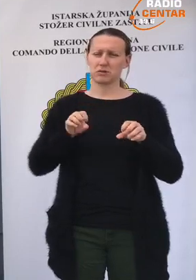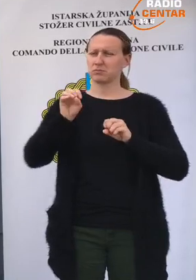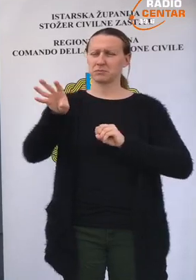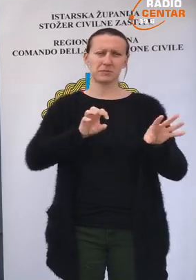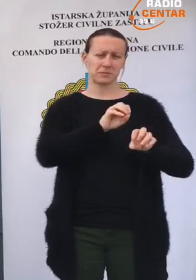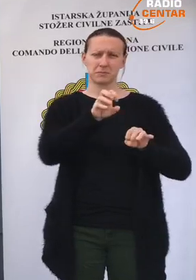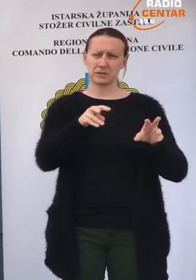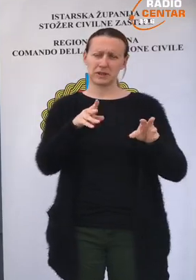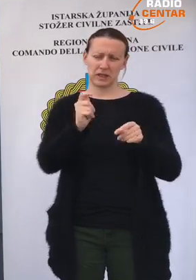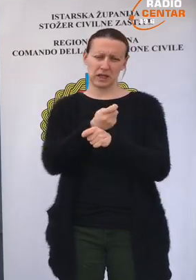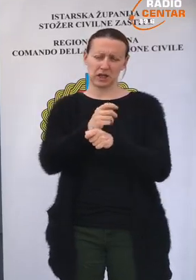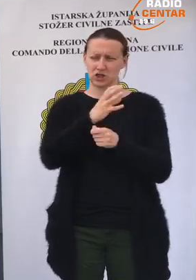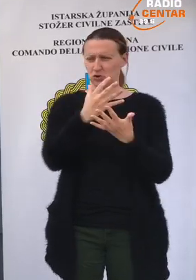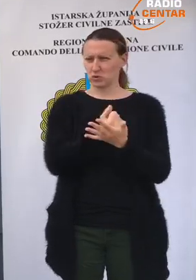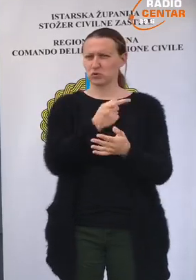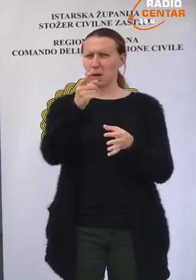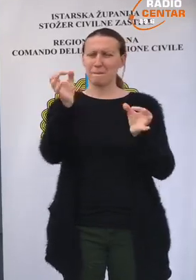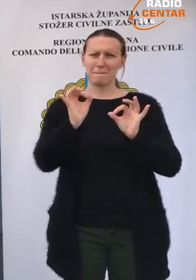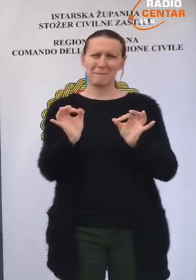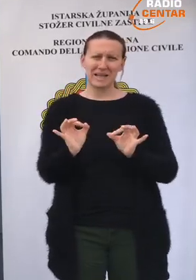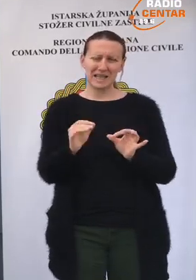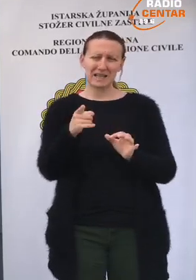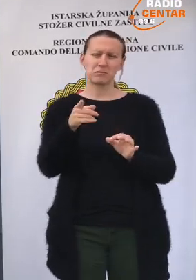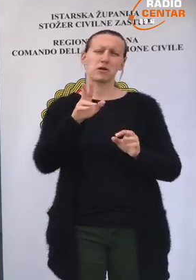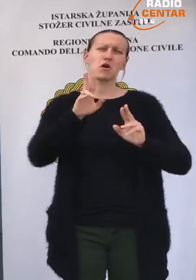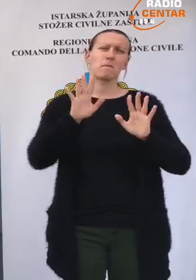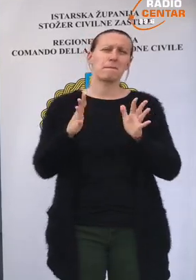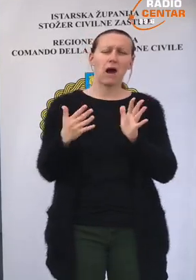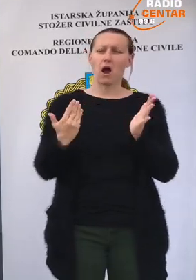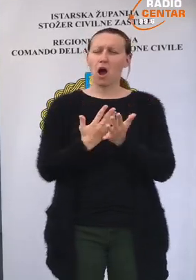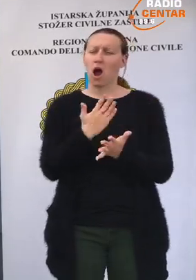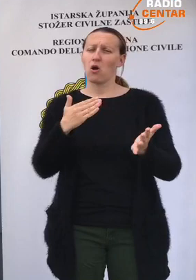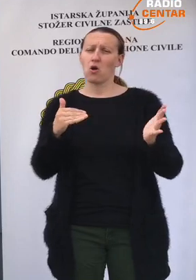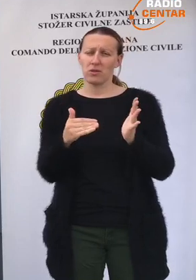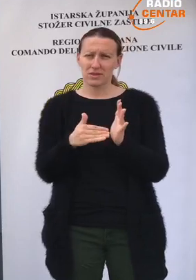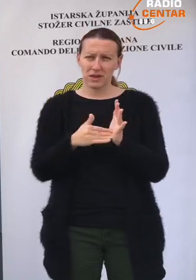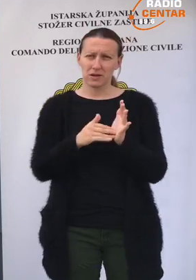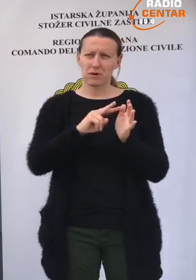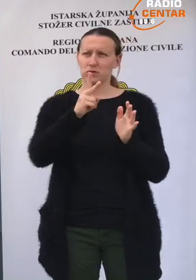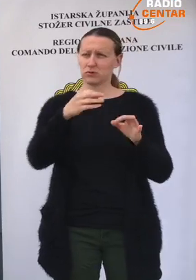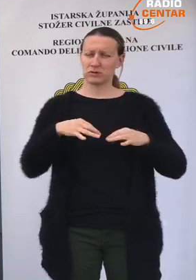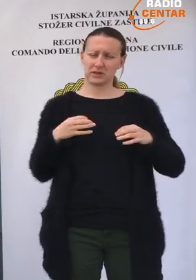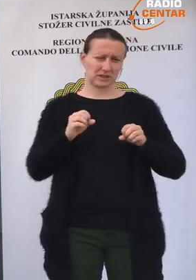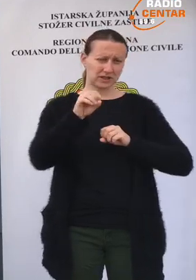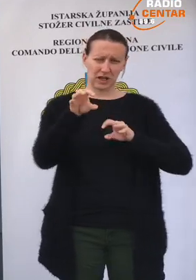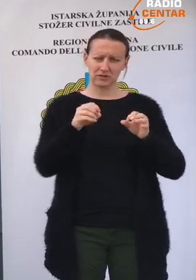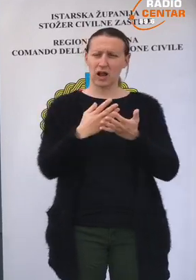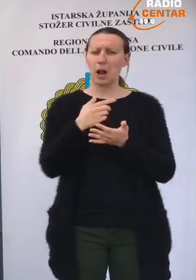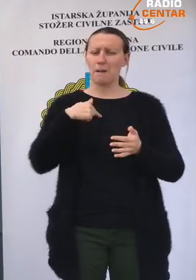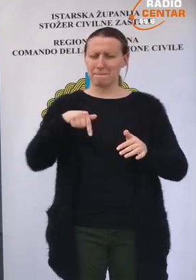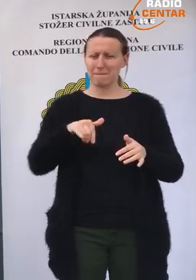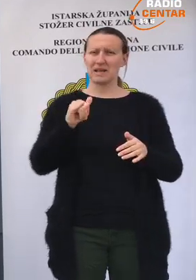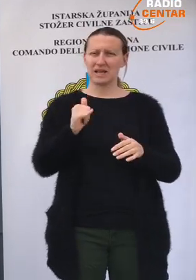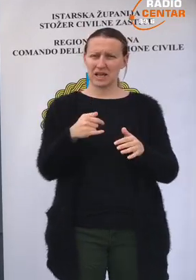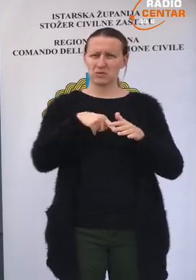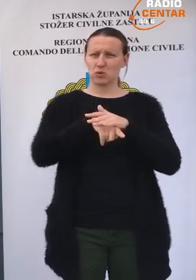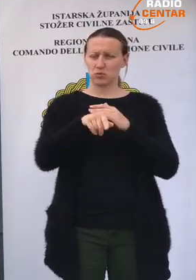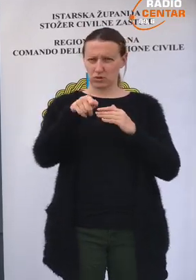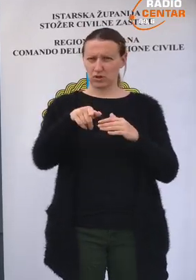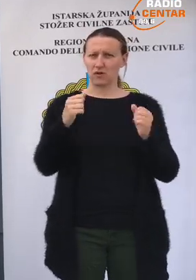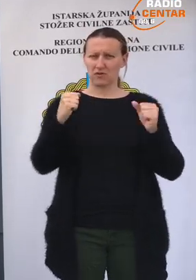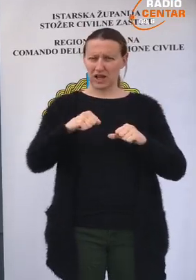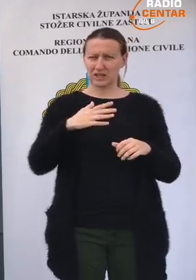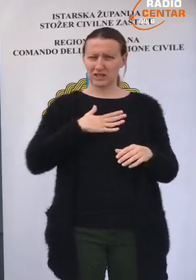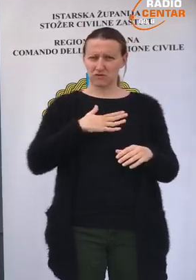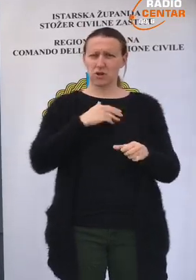ustanova. To je bila ona priprema potencijalne mobilizacije za druge zdravstvene ustanove, a mi jesmo unutar